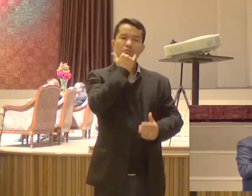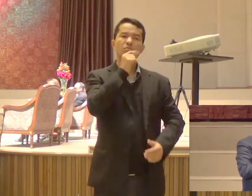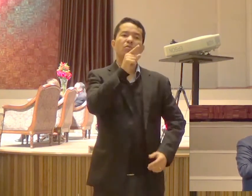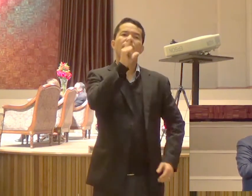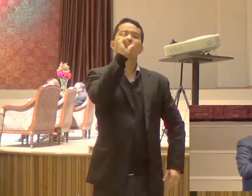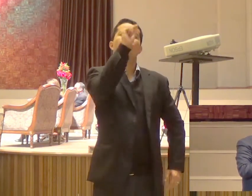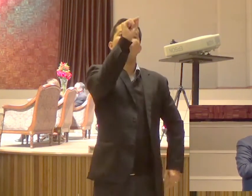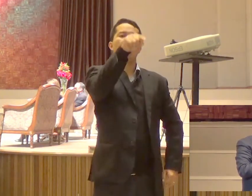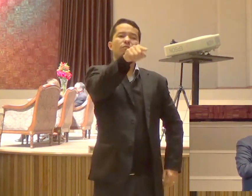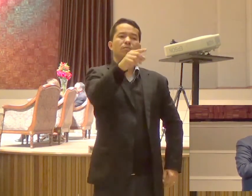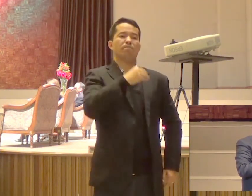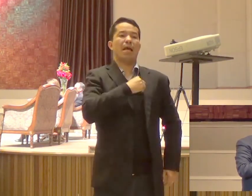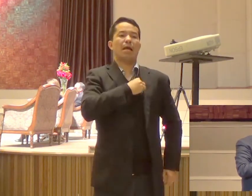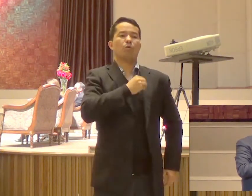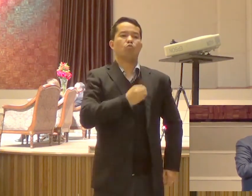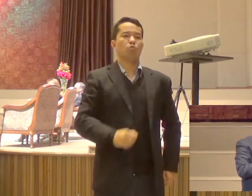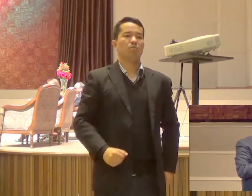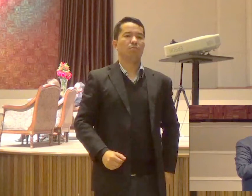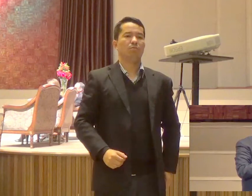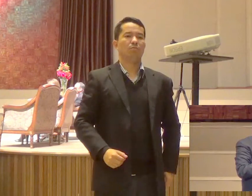volta para o Brasil Você não tem nada Para fazer lá?